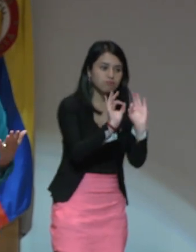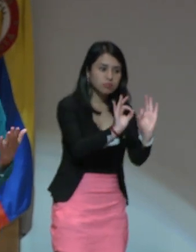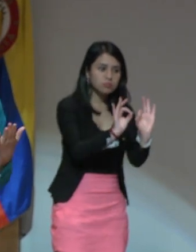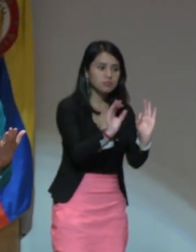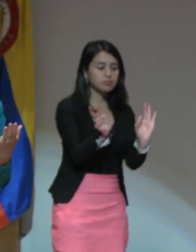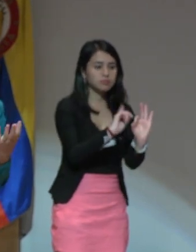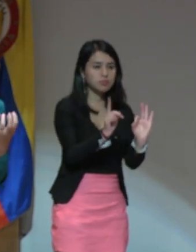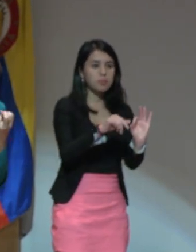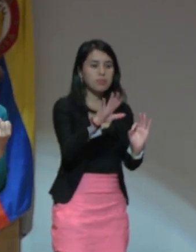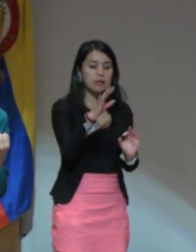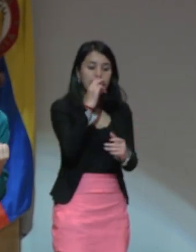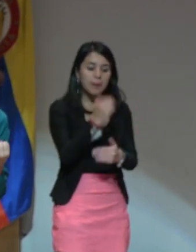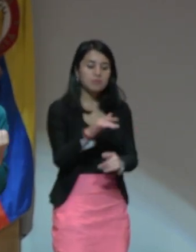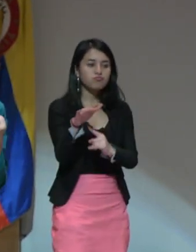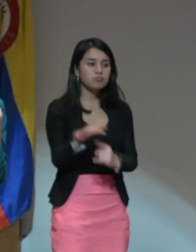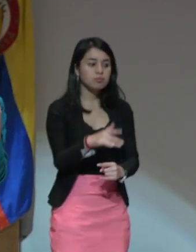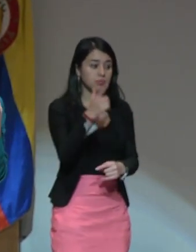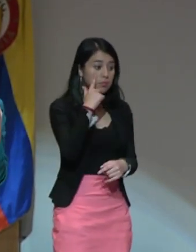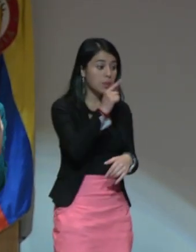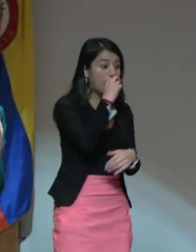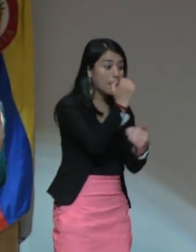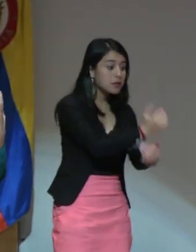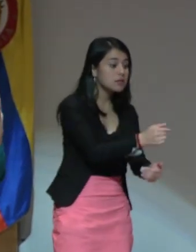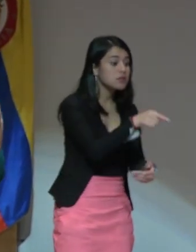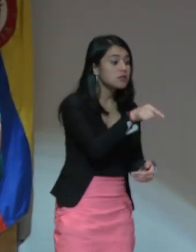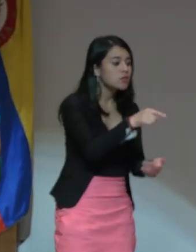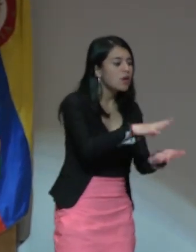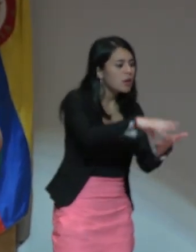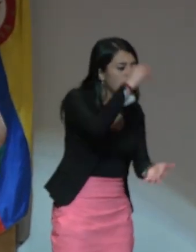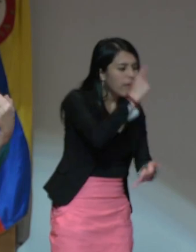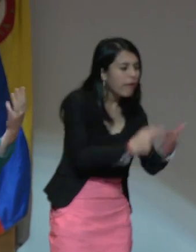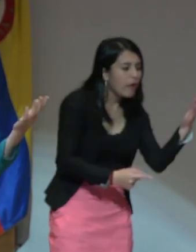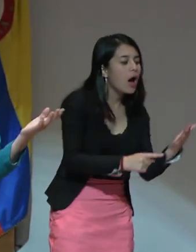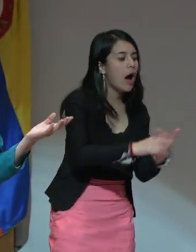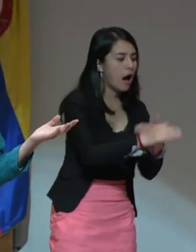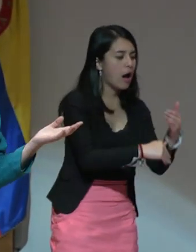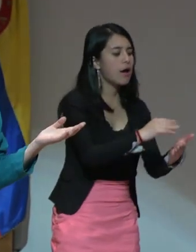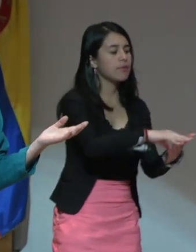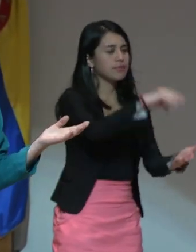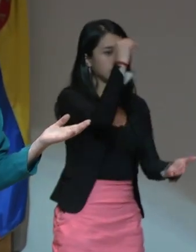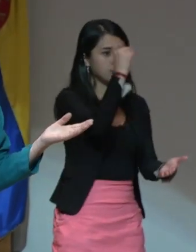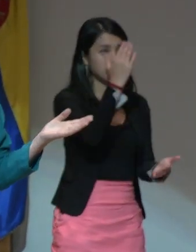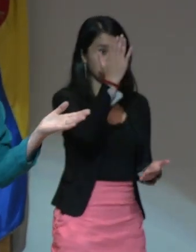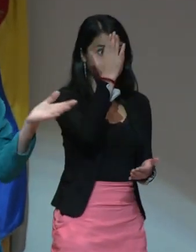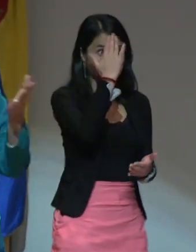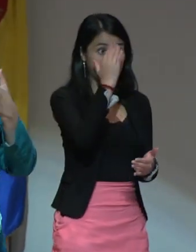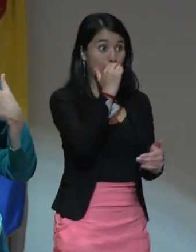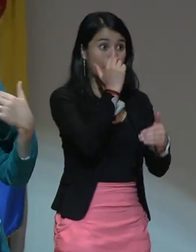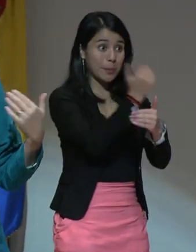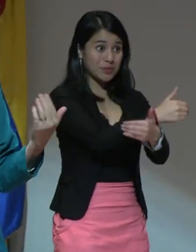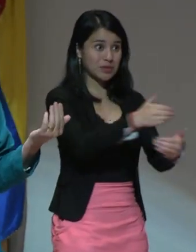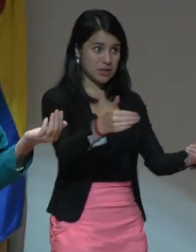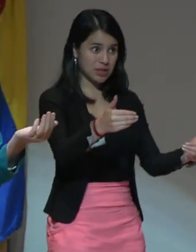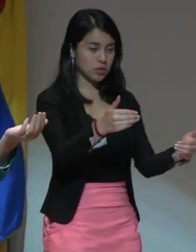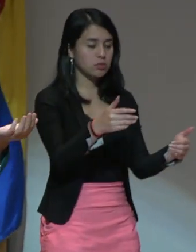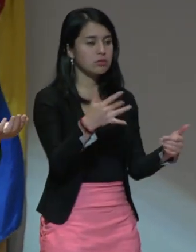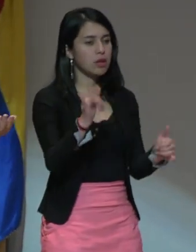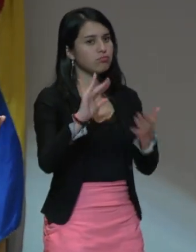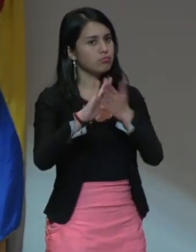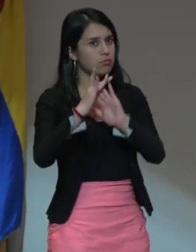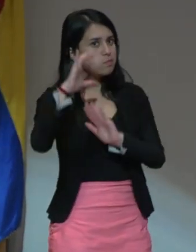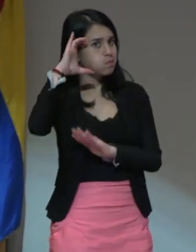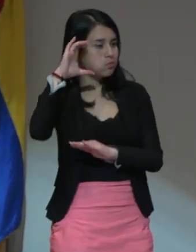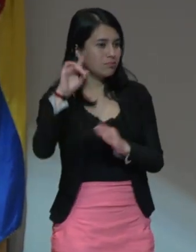lo que este niño ha aprendido porque estos niños refugiados en nuestra comunidad